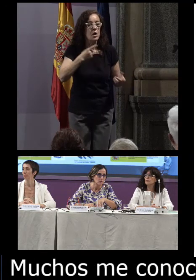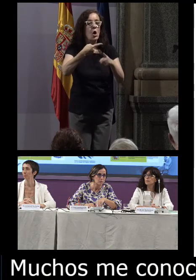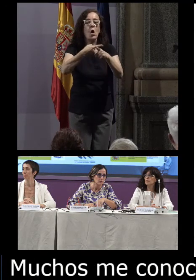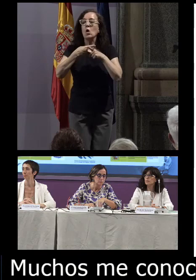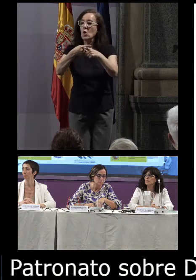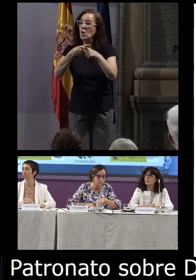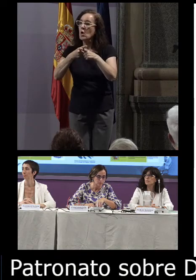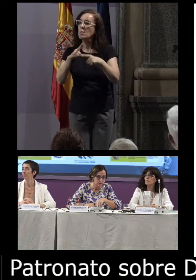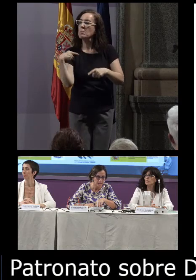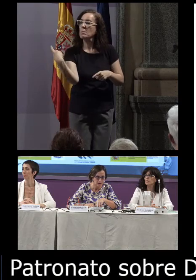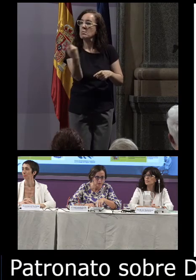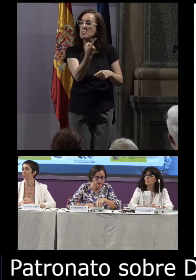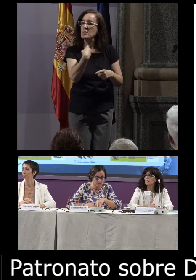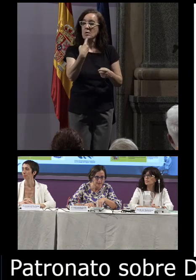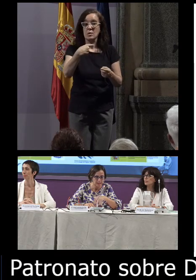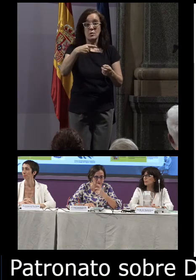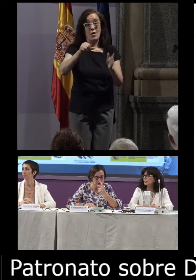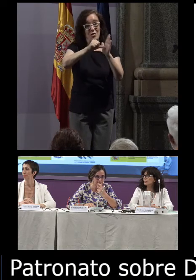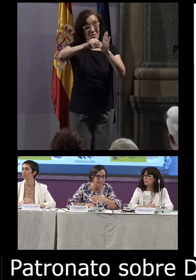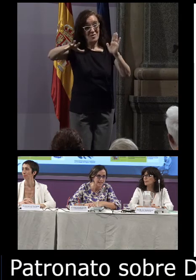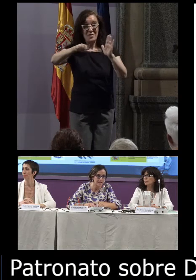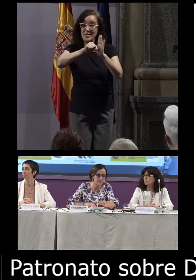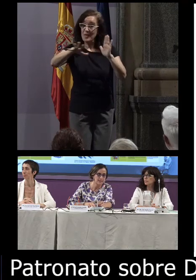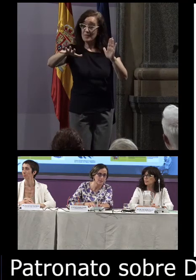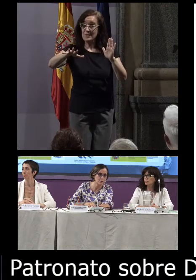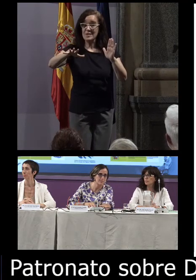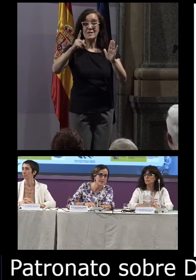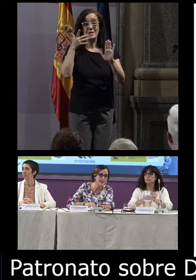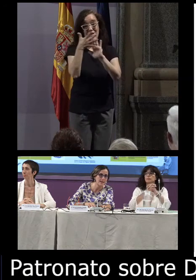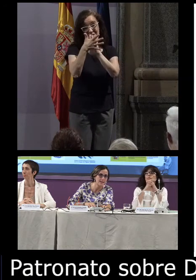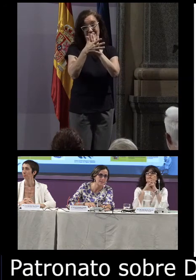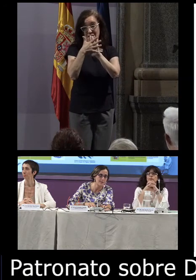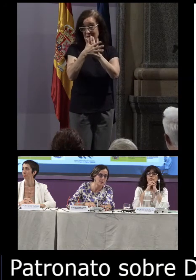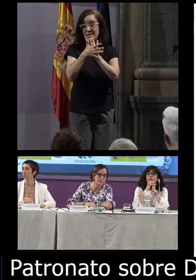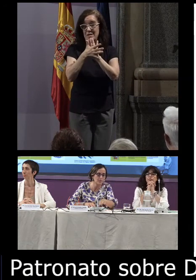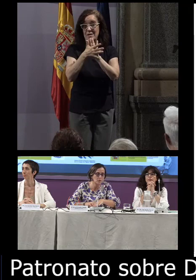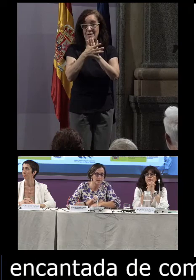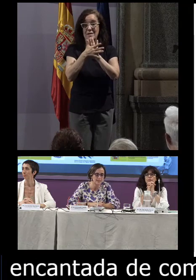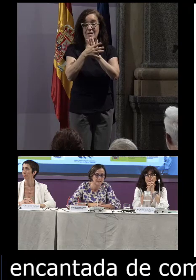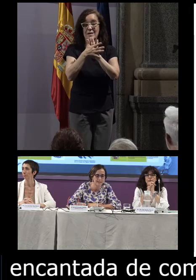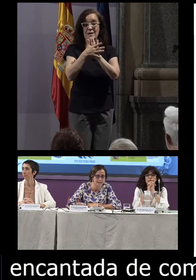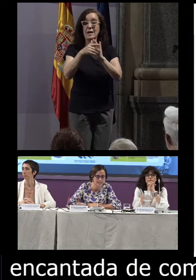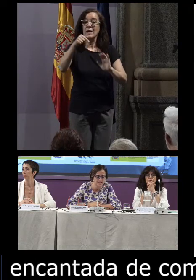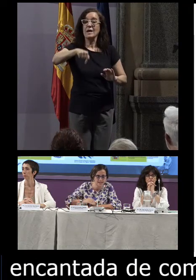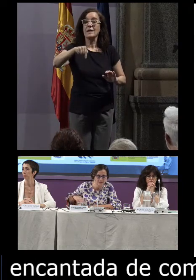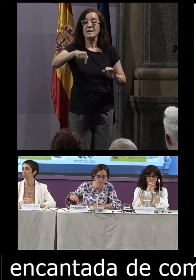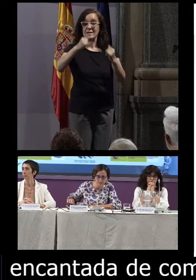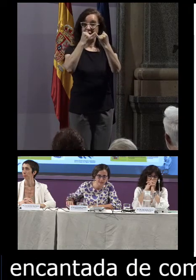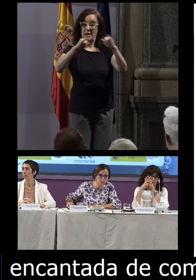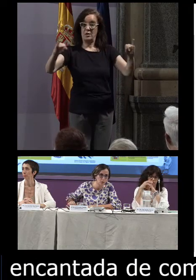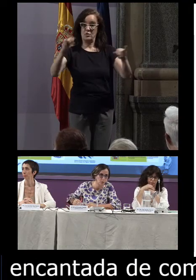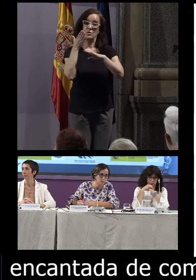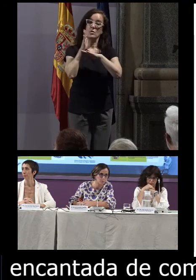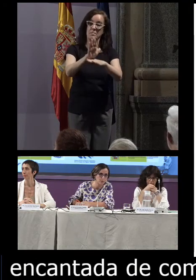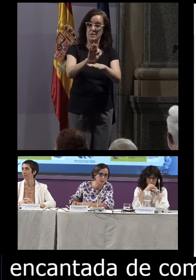con el Centro de Normalización Lingüística de la Lengua de Signos Española este acto de